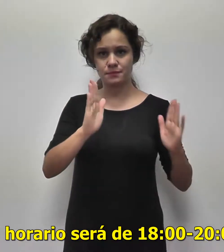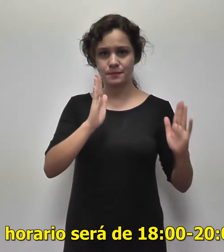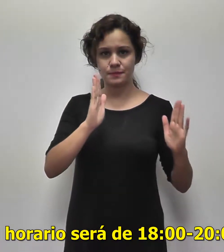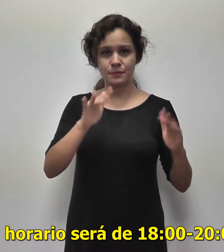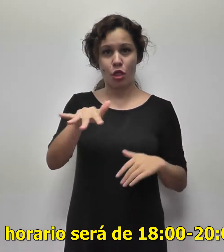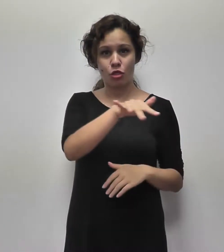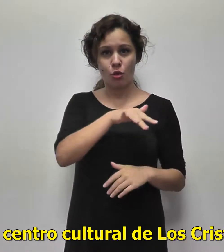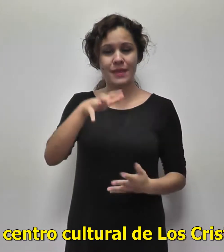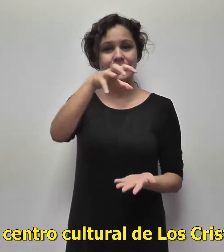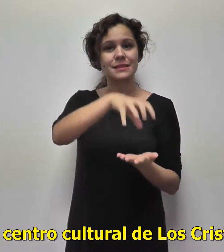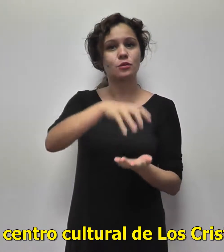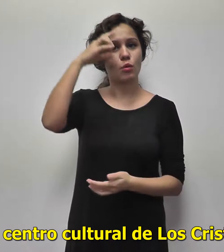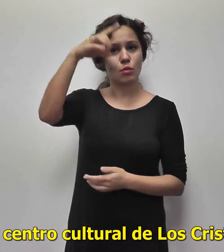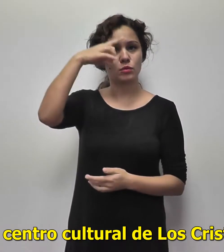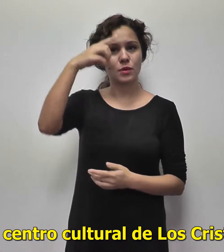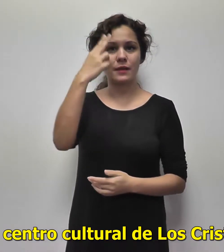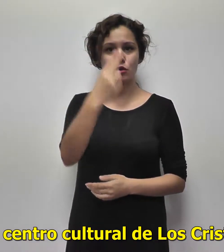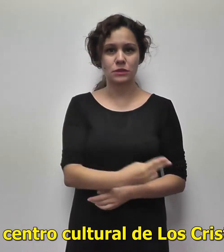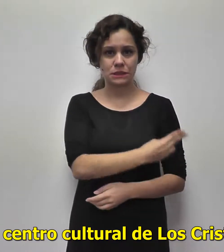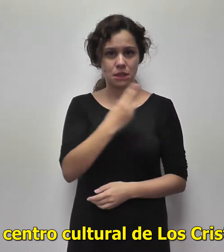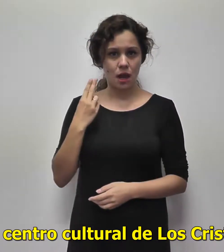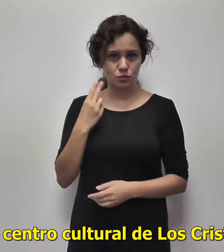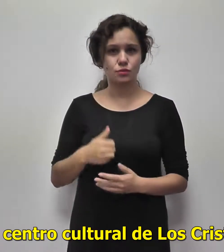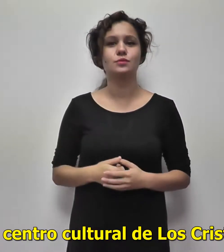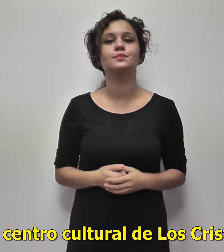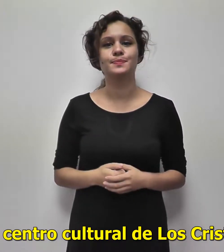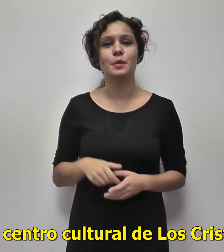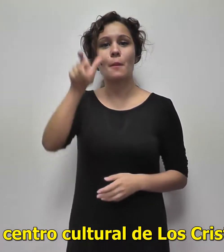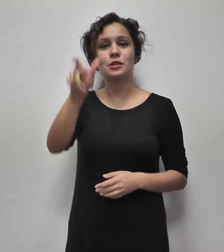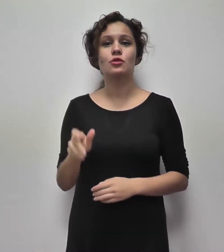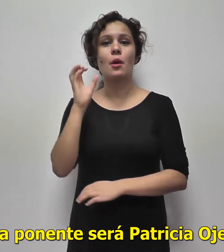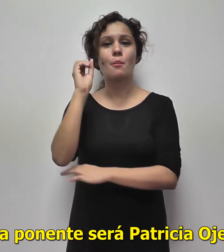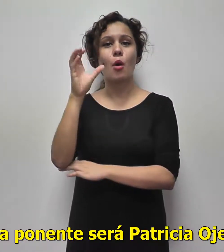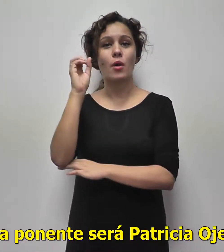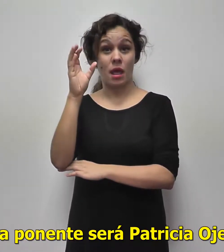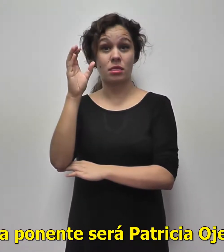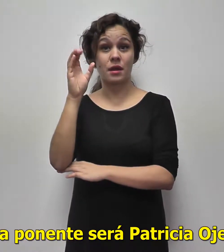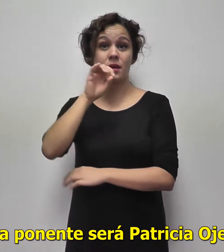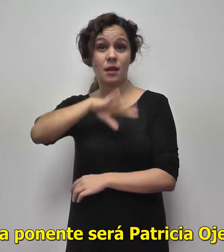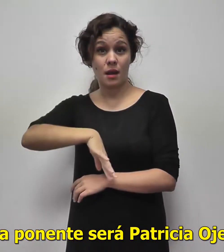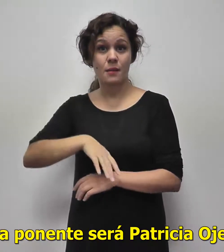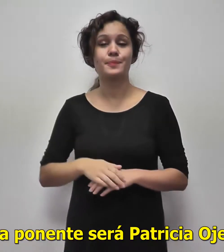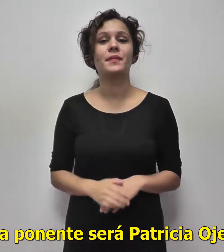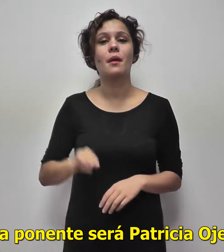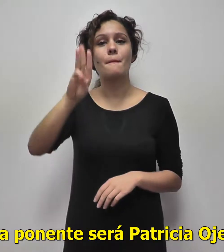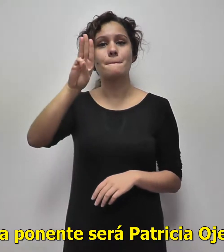en el Centro Cultural de los Cristianos. La ponente será